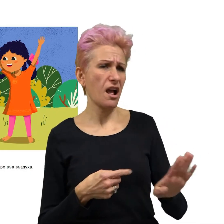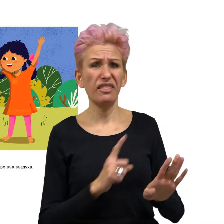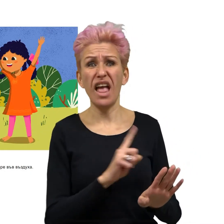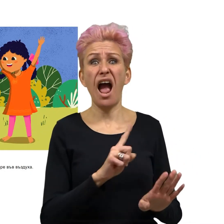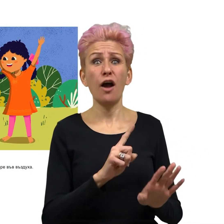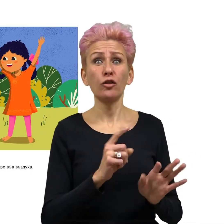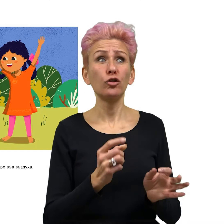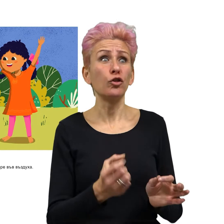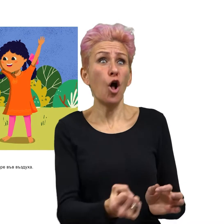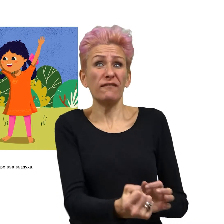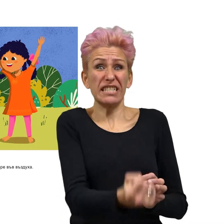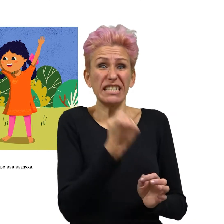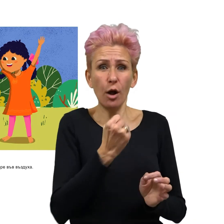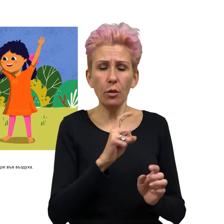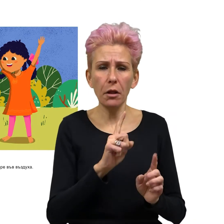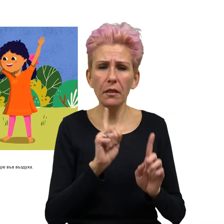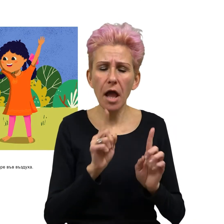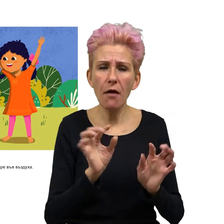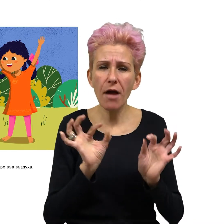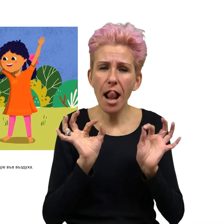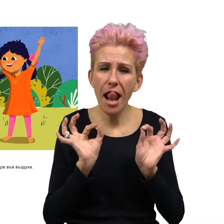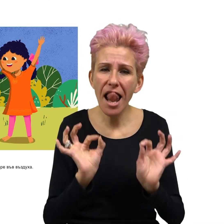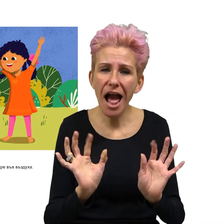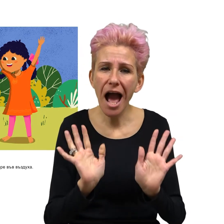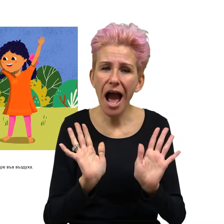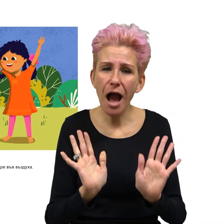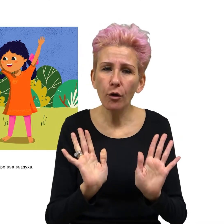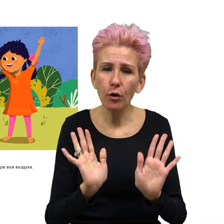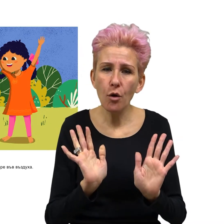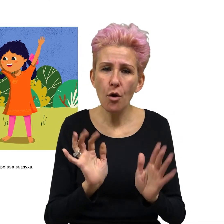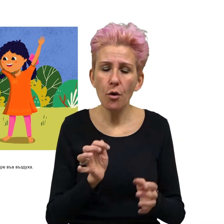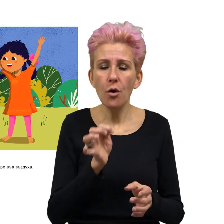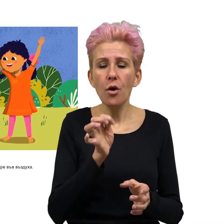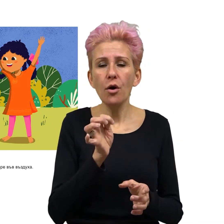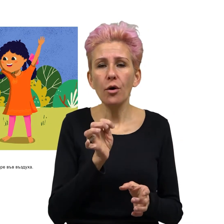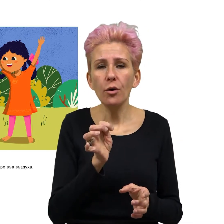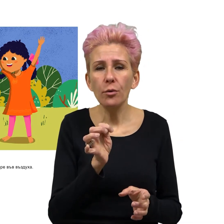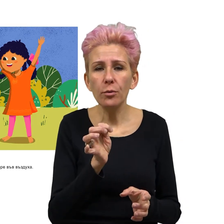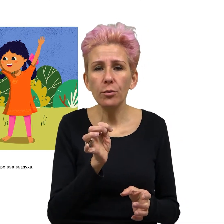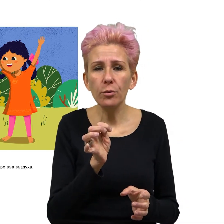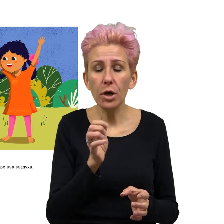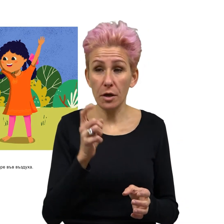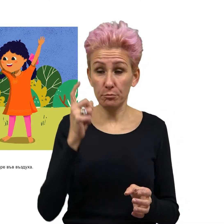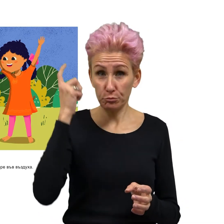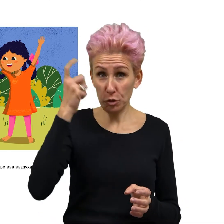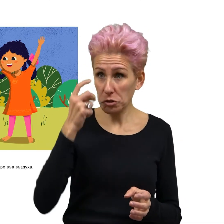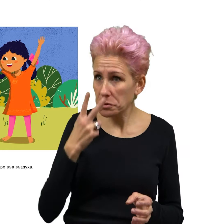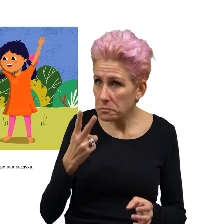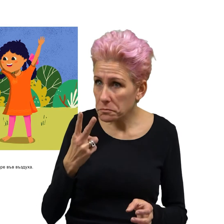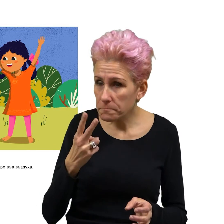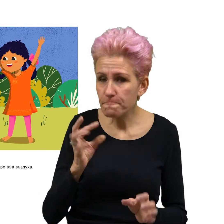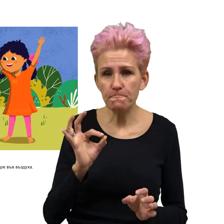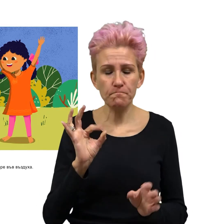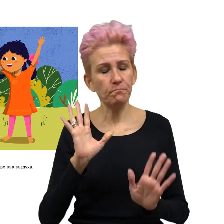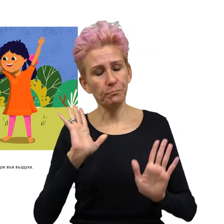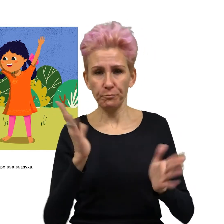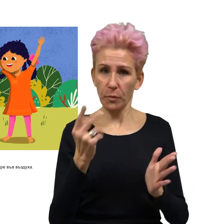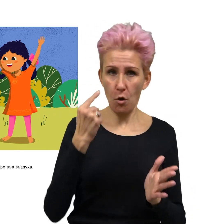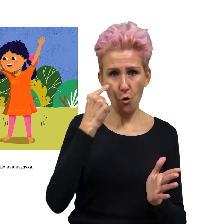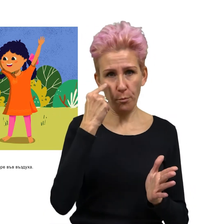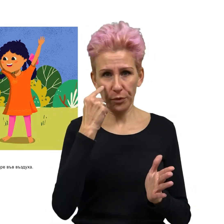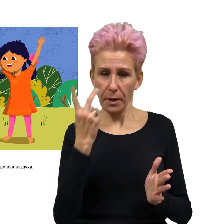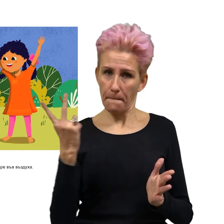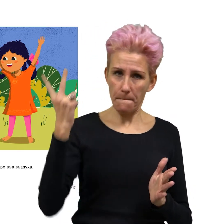Обаче нито едно балонче не се е появило. Не толкова силно, казала Майя. Духва шлекичко.